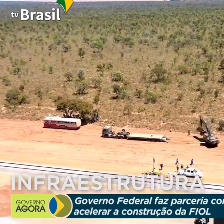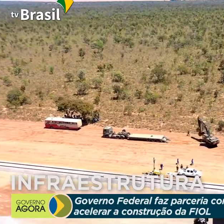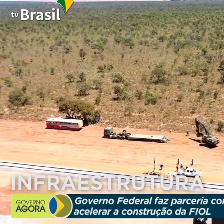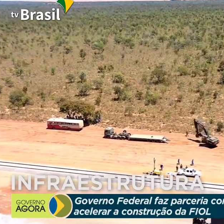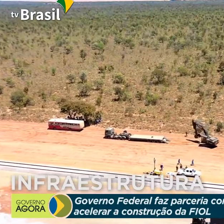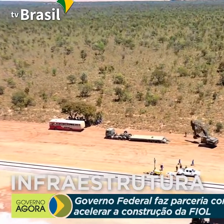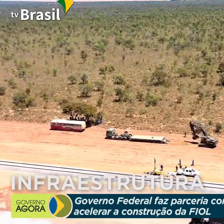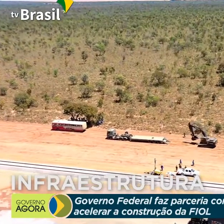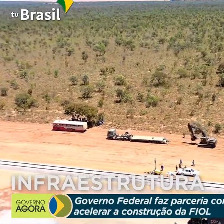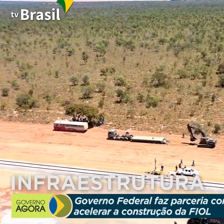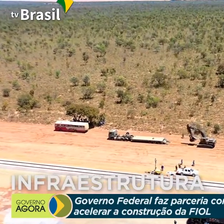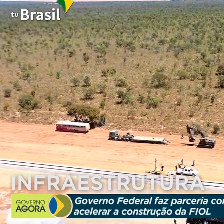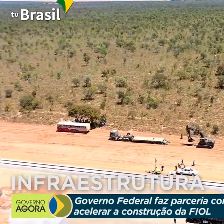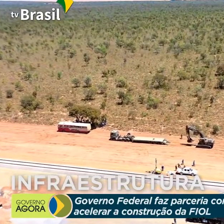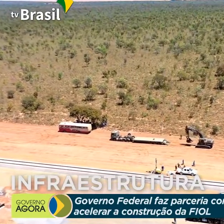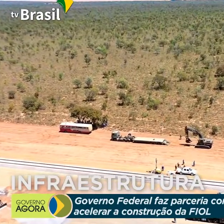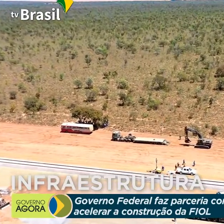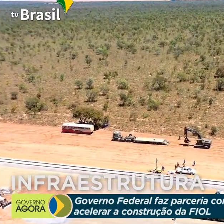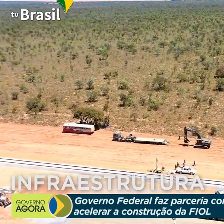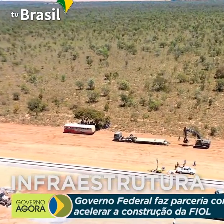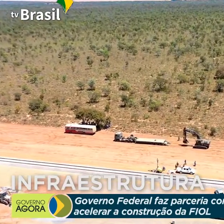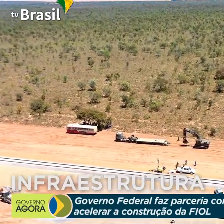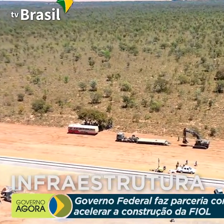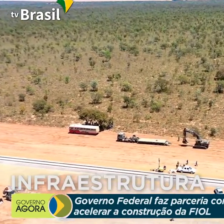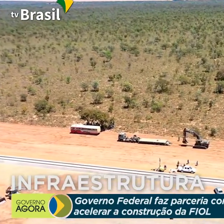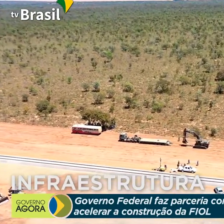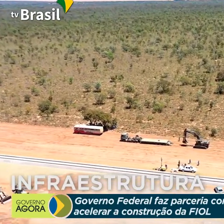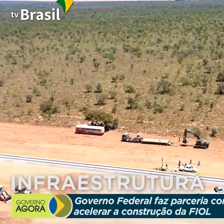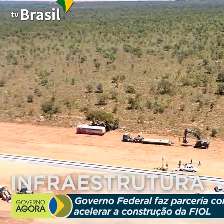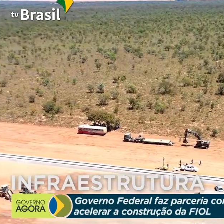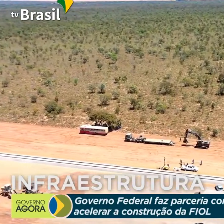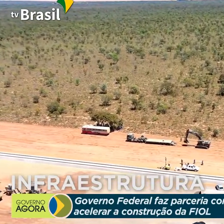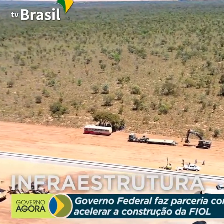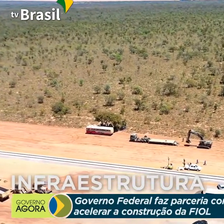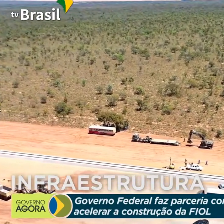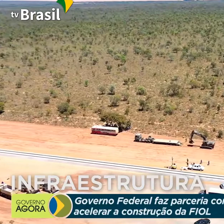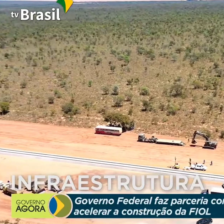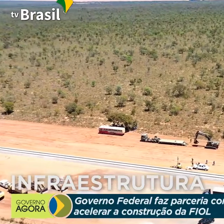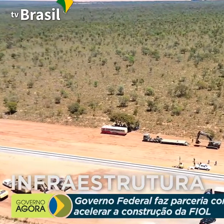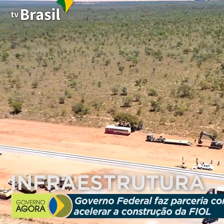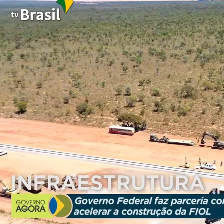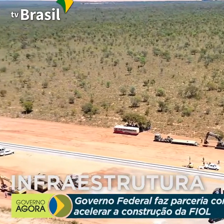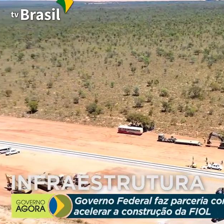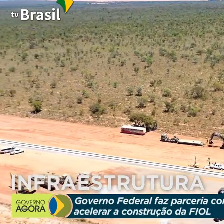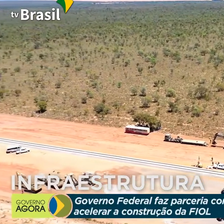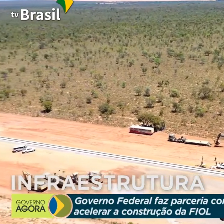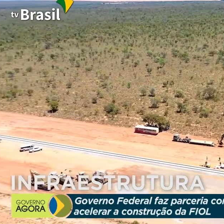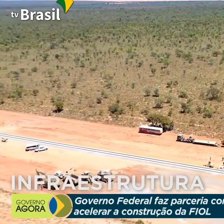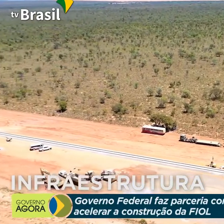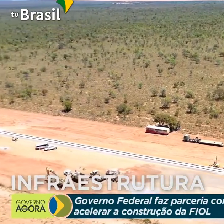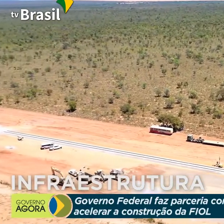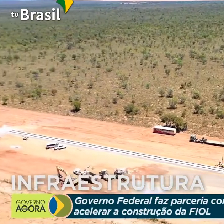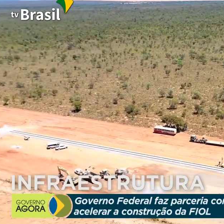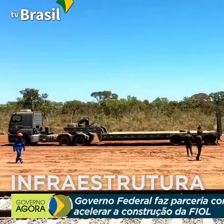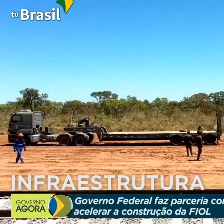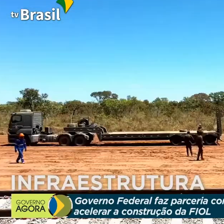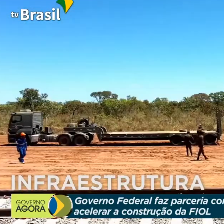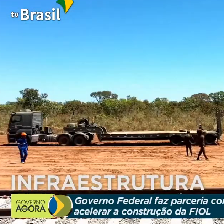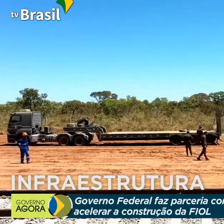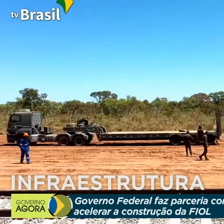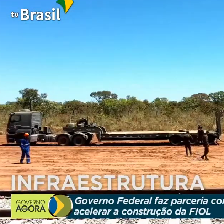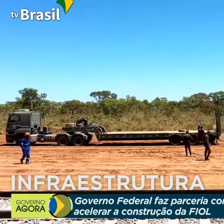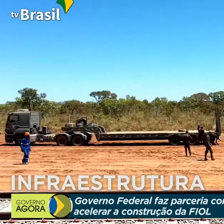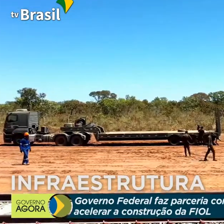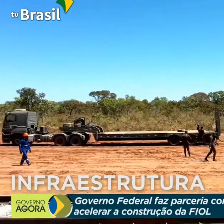Ah, mas e o recurso? Recurso a gente vai resolver com criatividade. Não é por acaso e não é à toa que parte da